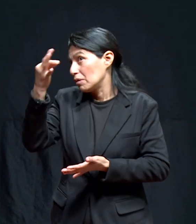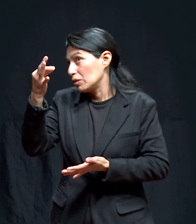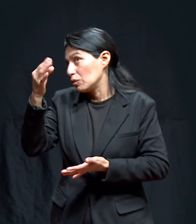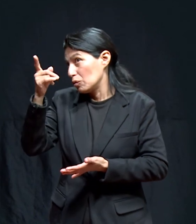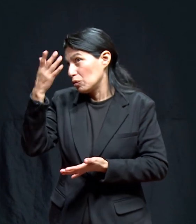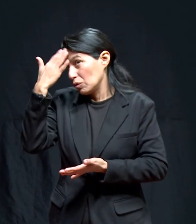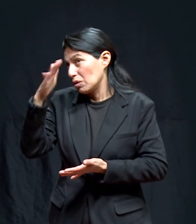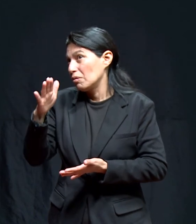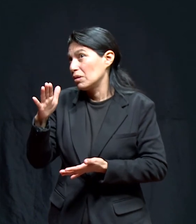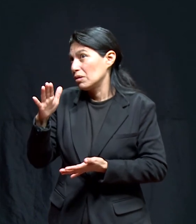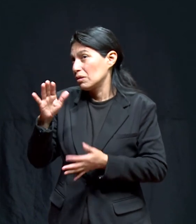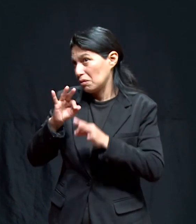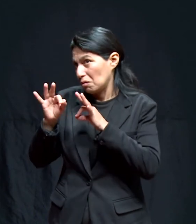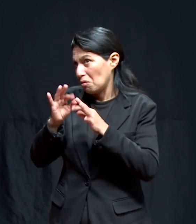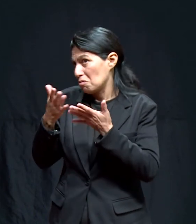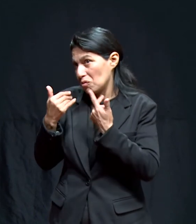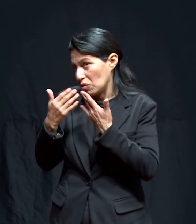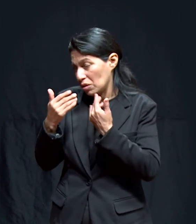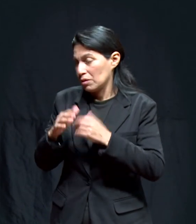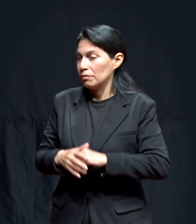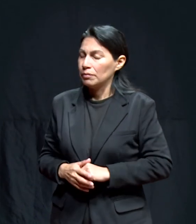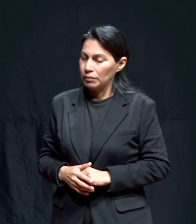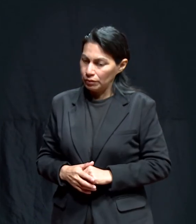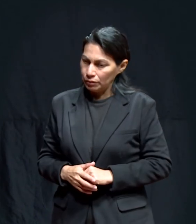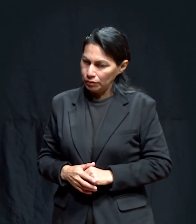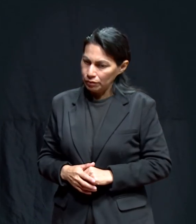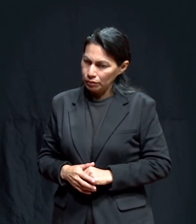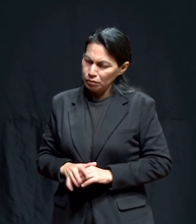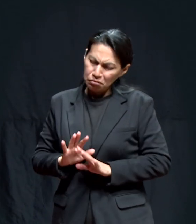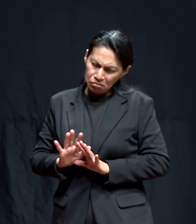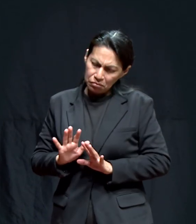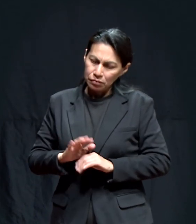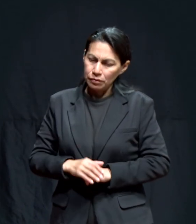yo nada más te lo comunico para que sepas cómo están las fuentes de trabajo